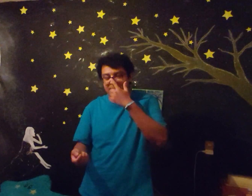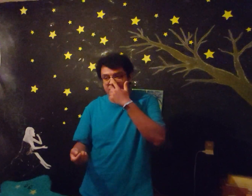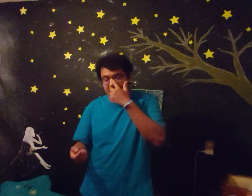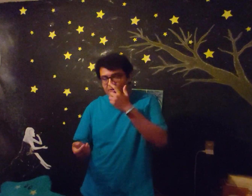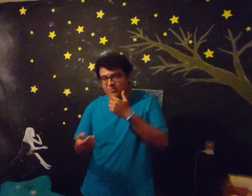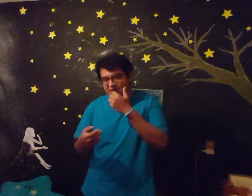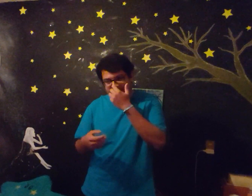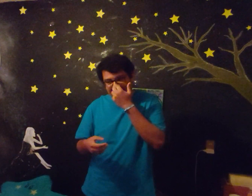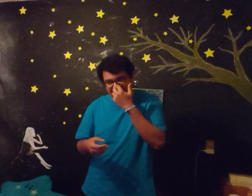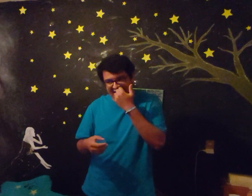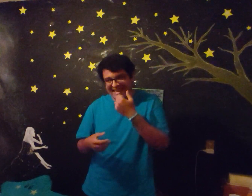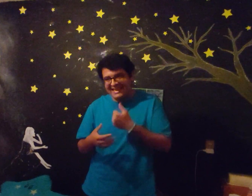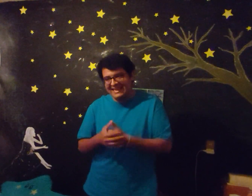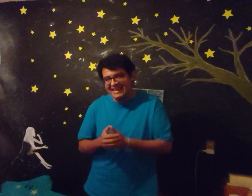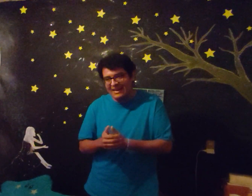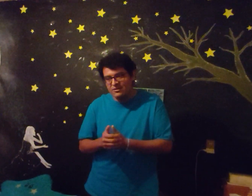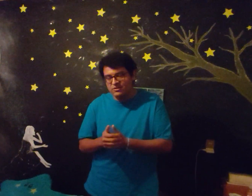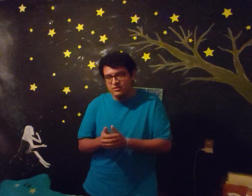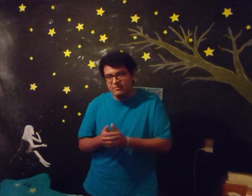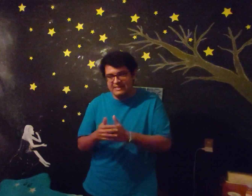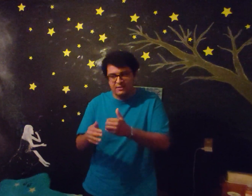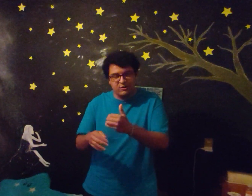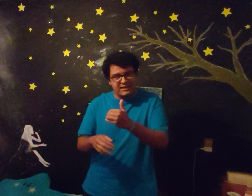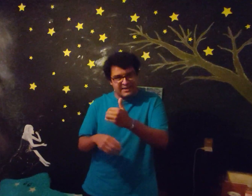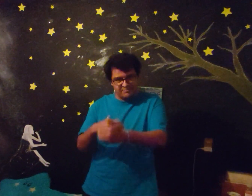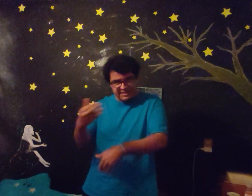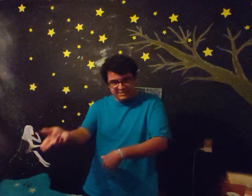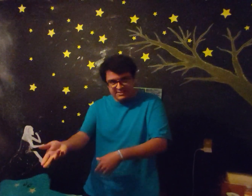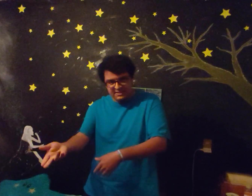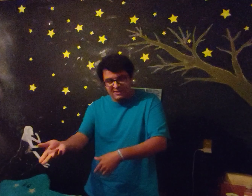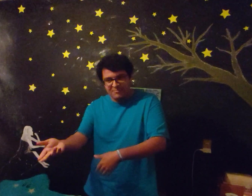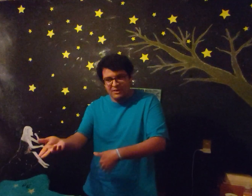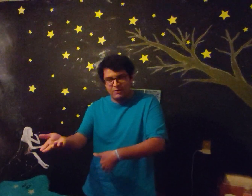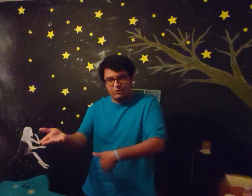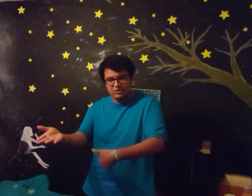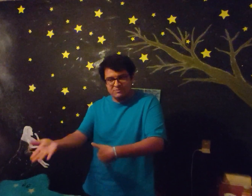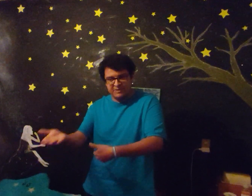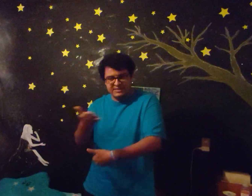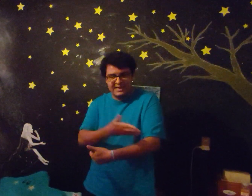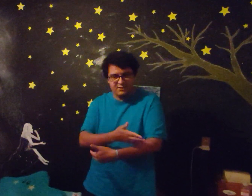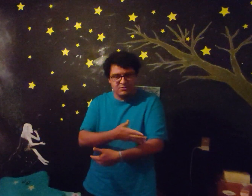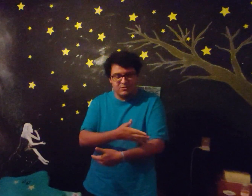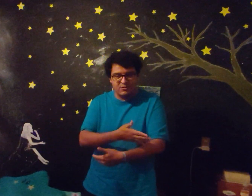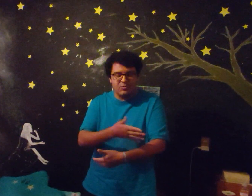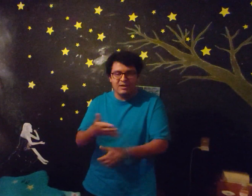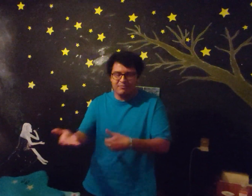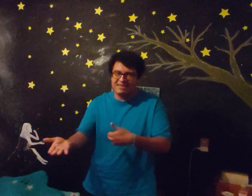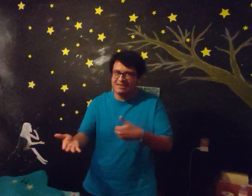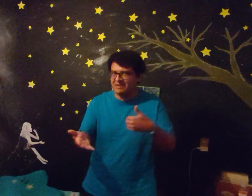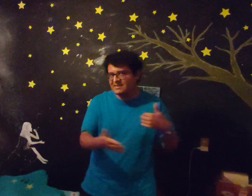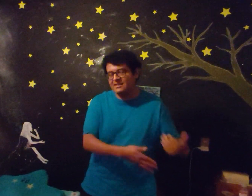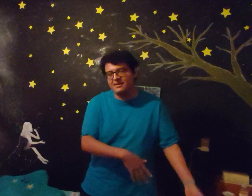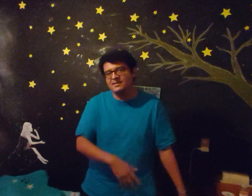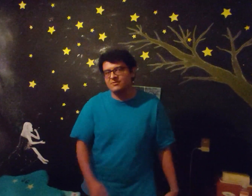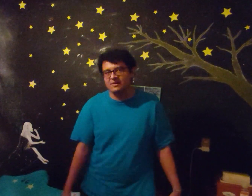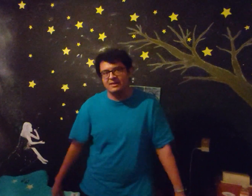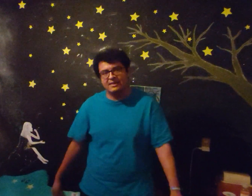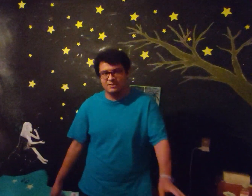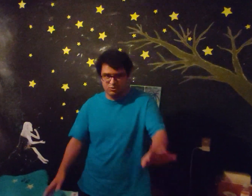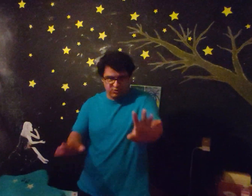Como que legendarios va a ser con el remix Pero los especiales como Nowy, va a ser a través de refinerías Yo